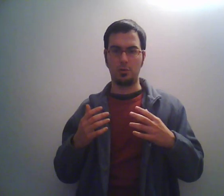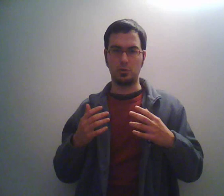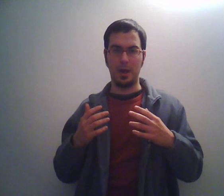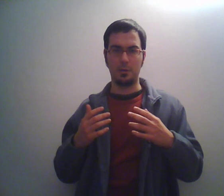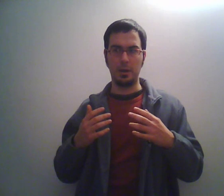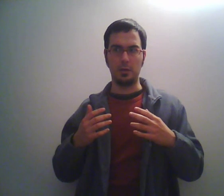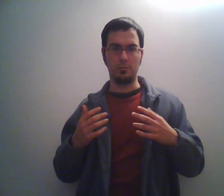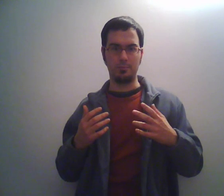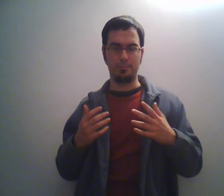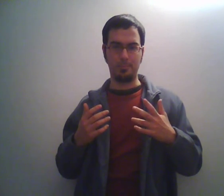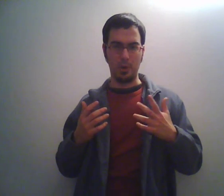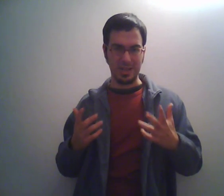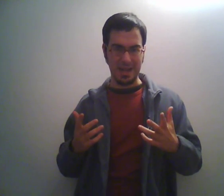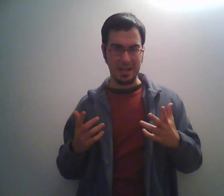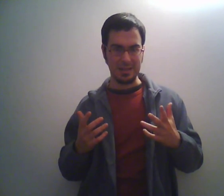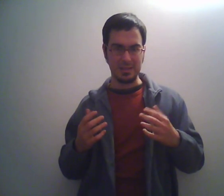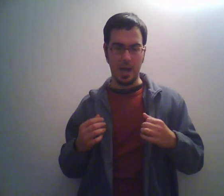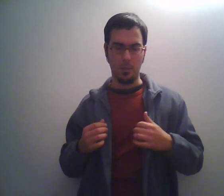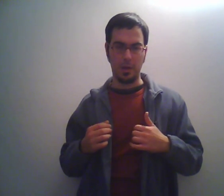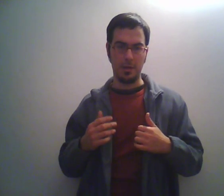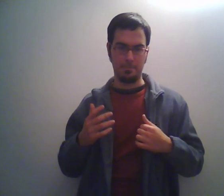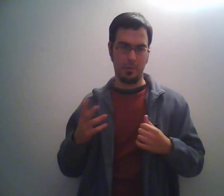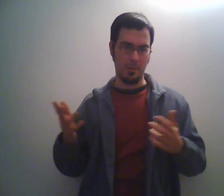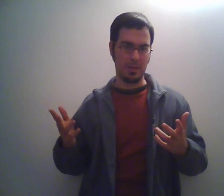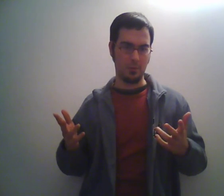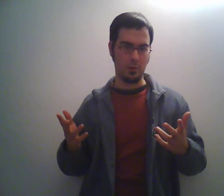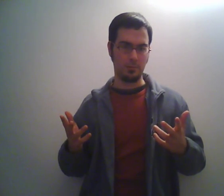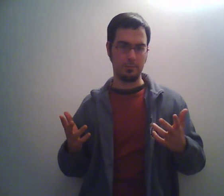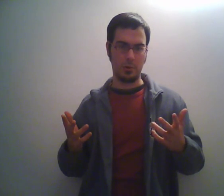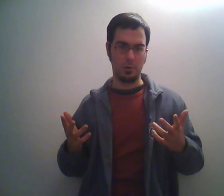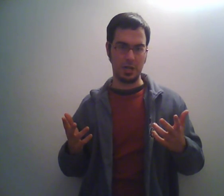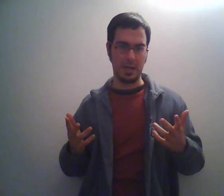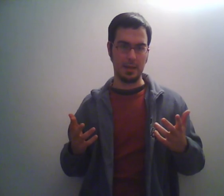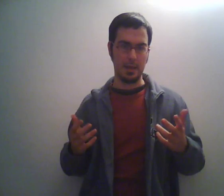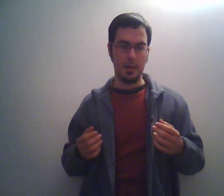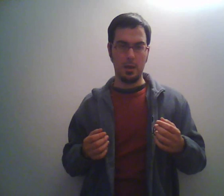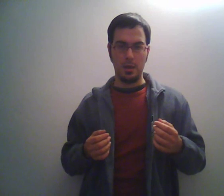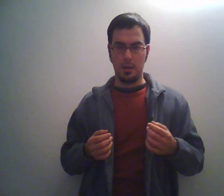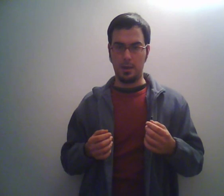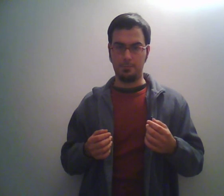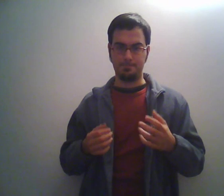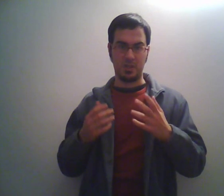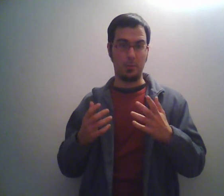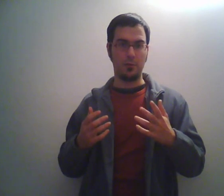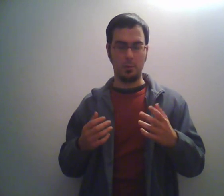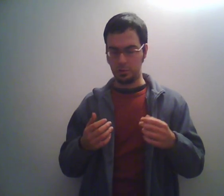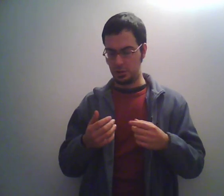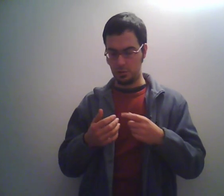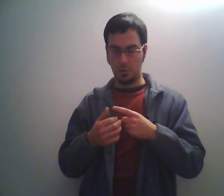giocattoli un po' datati diciamo che probabilmente voi non conoscerete, tra i più famosi ci sono